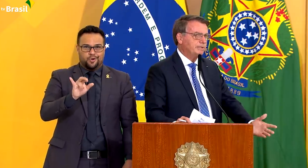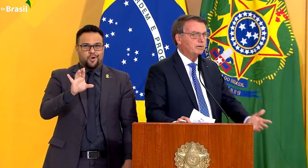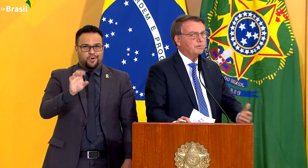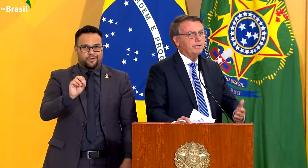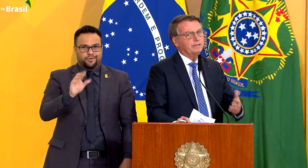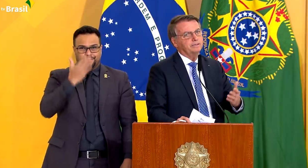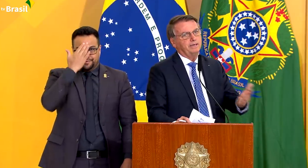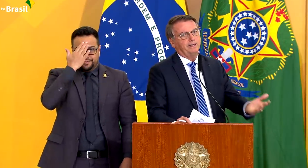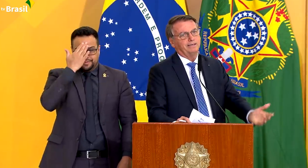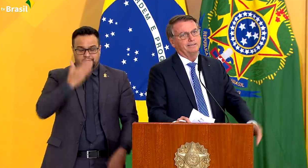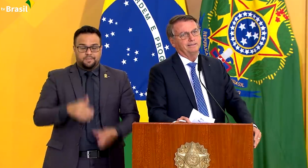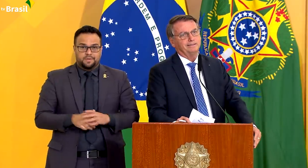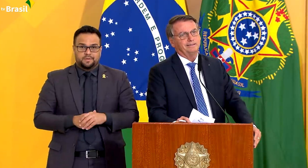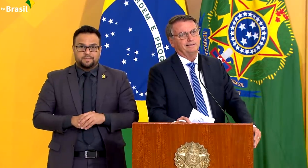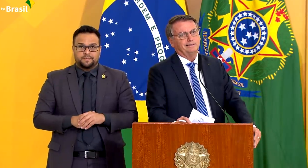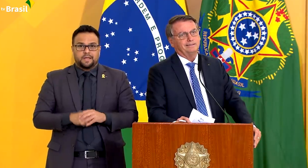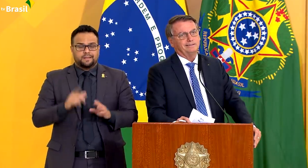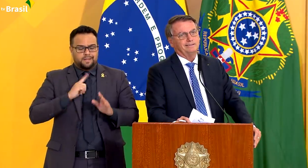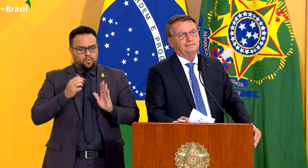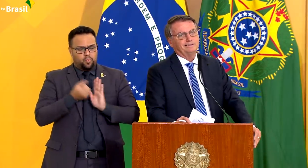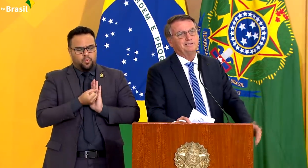Porque tem muita coisa que é